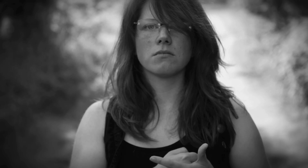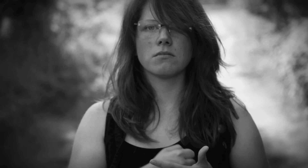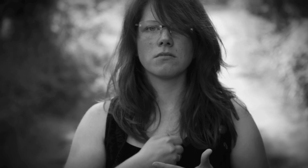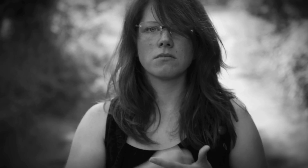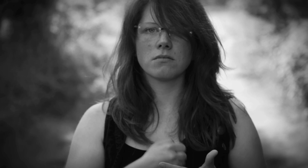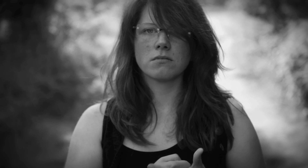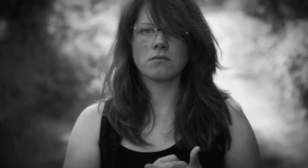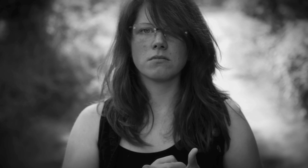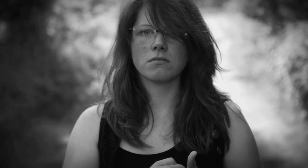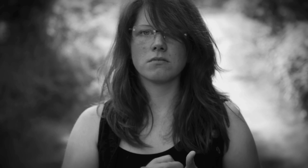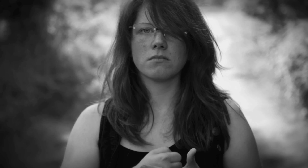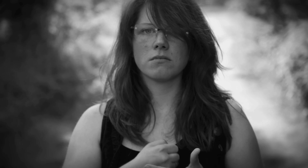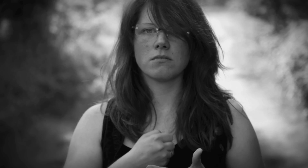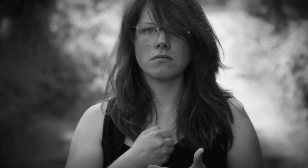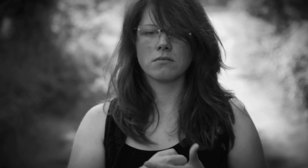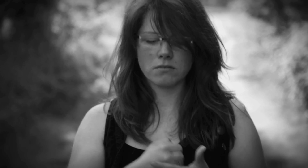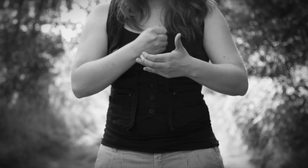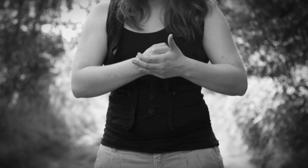Und mir endlich gehaust, mein armes Herz